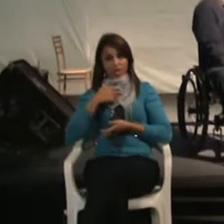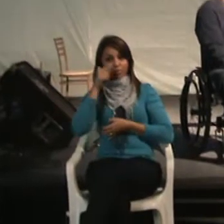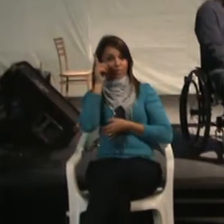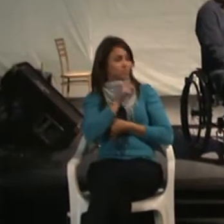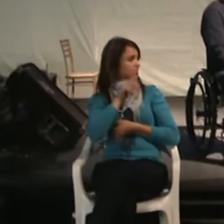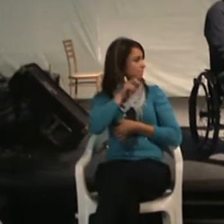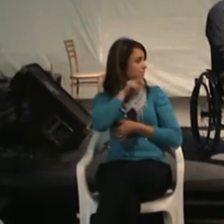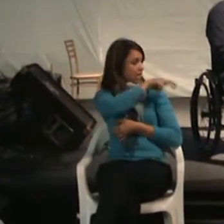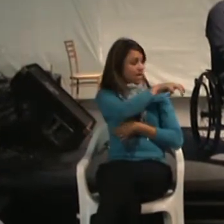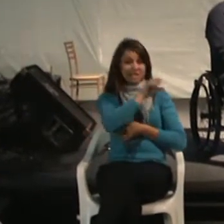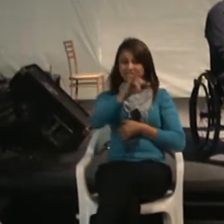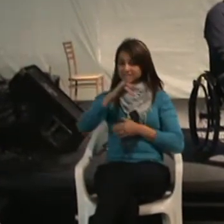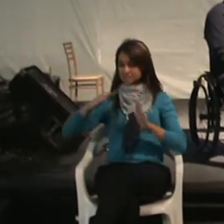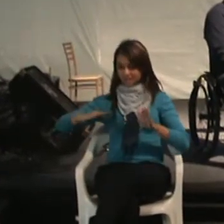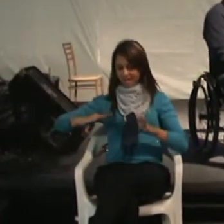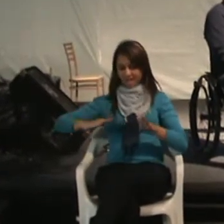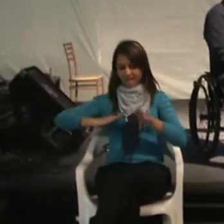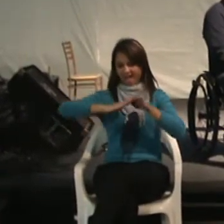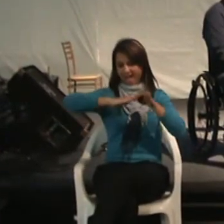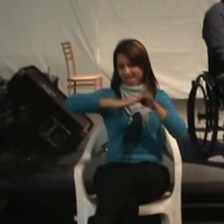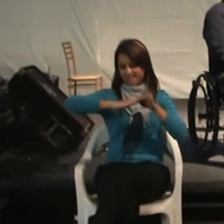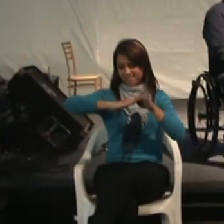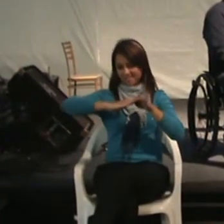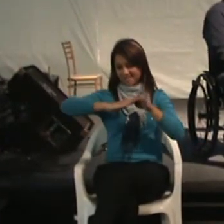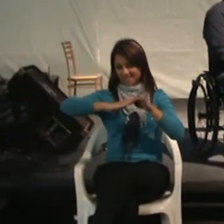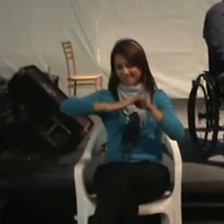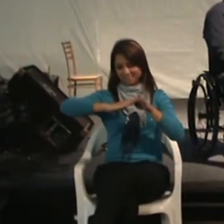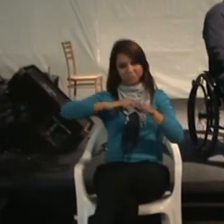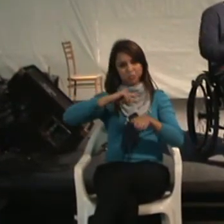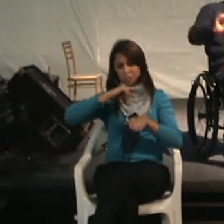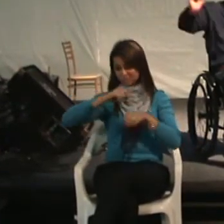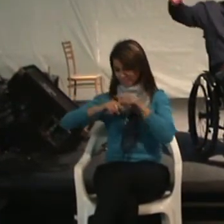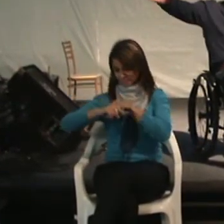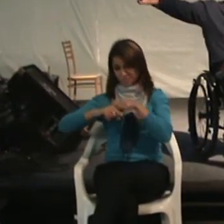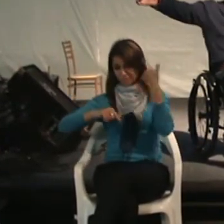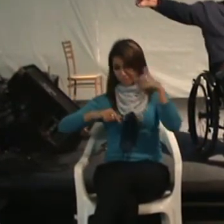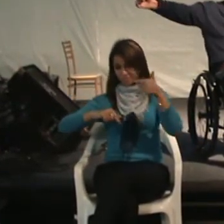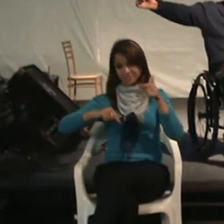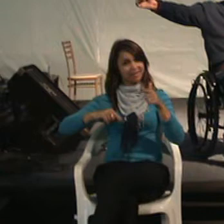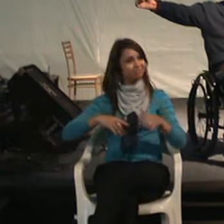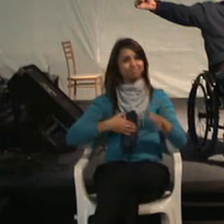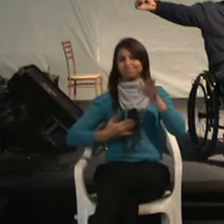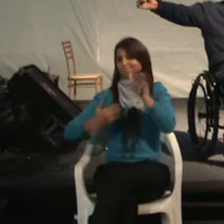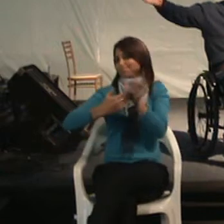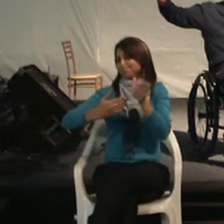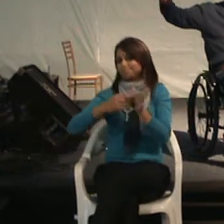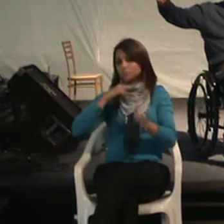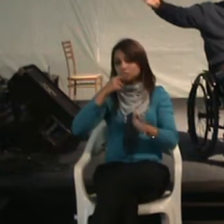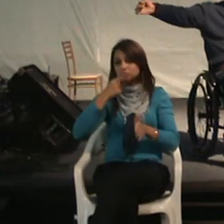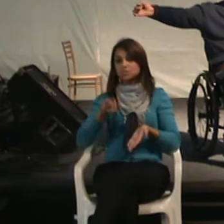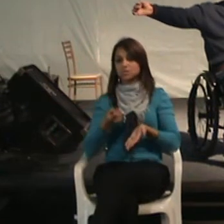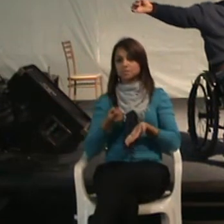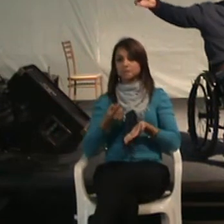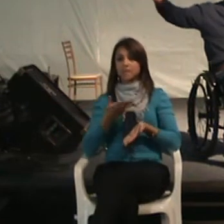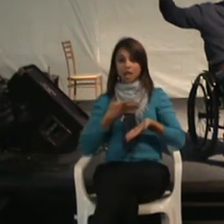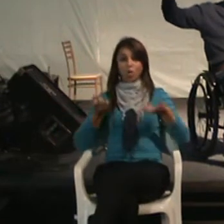no palco, se não tivesse a rampa, já seria um impeditivo. Cheguei agora há pouco de carro. Se não tivesse um local já me